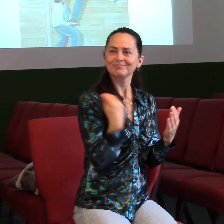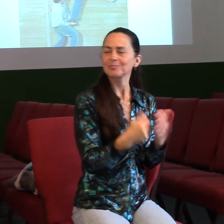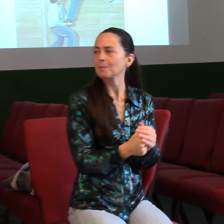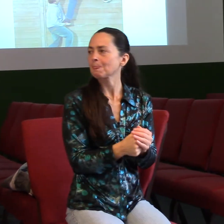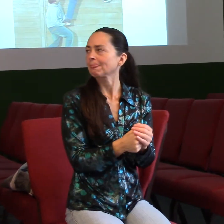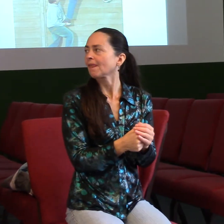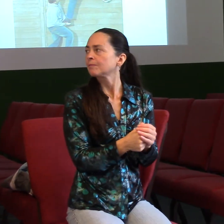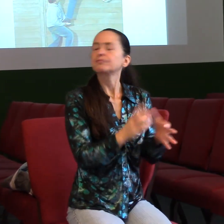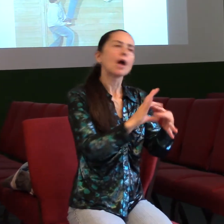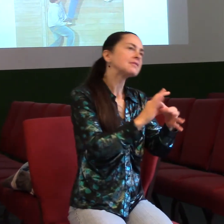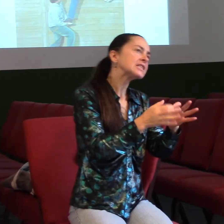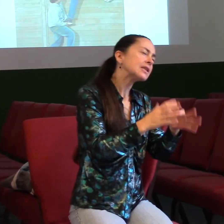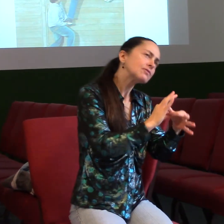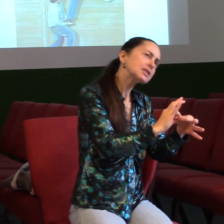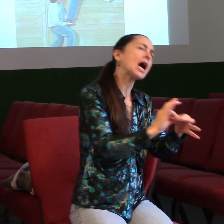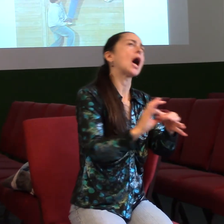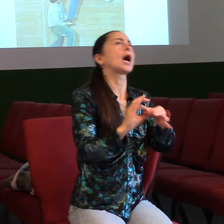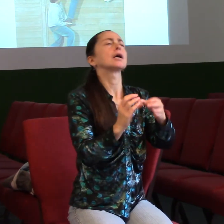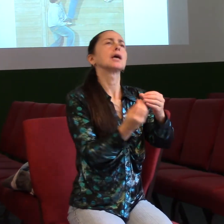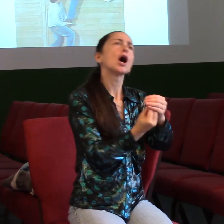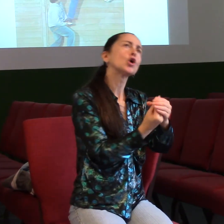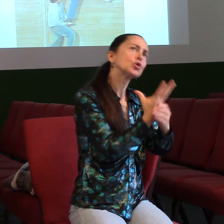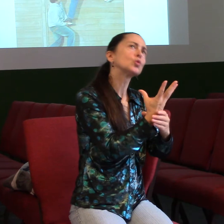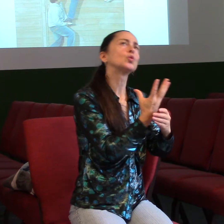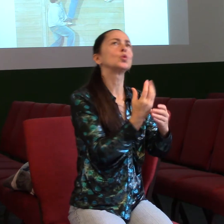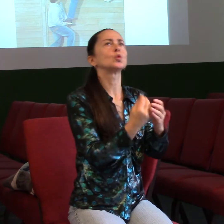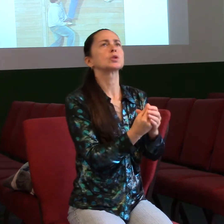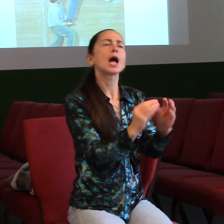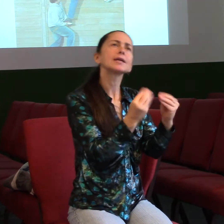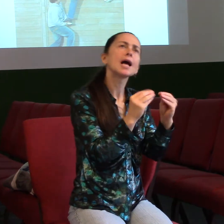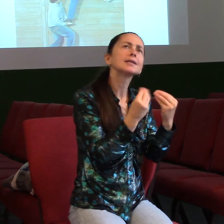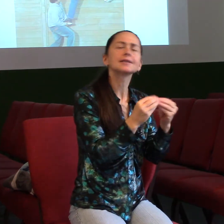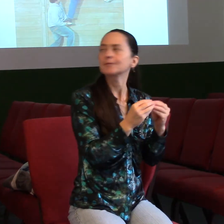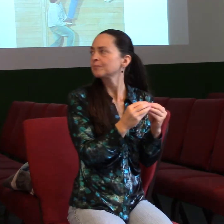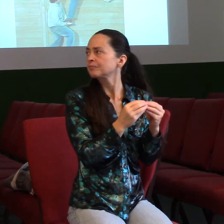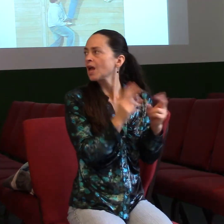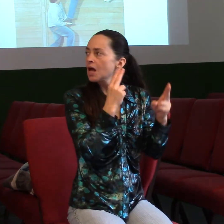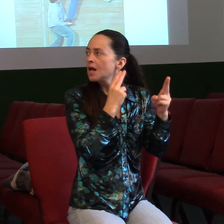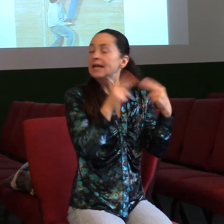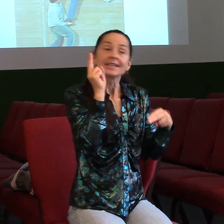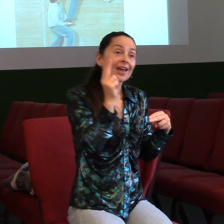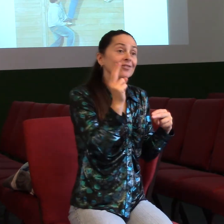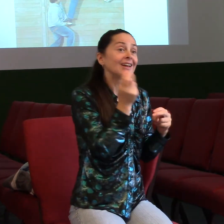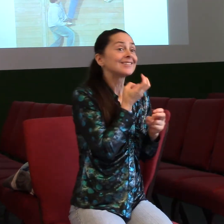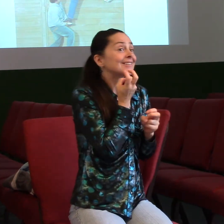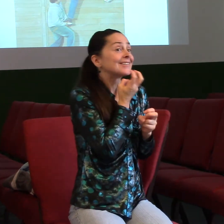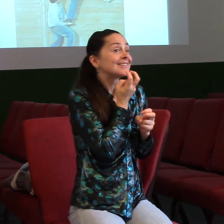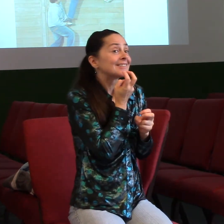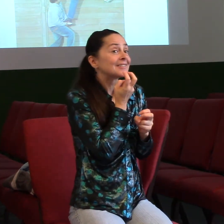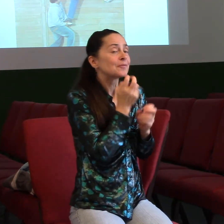a podobně. A večnou tam jsou nějaké manažerské rady. Ale největší legrace pro mě je ta, že když se potom dostane na nějaké niterné